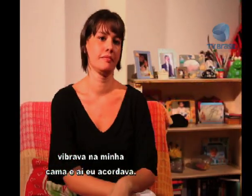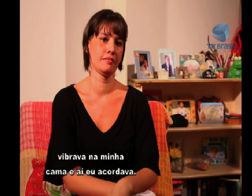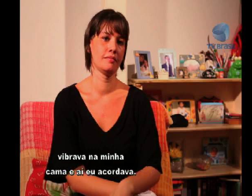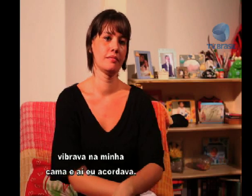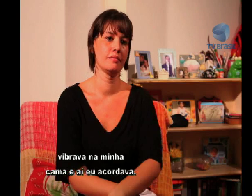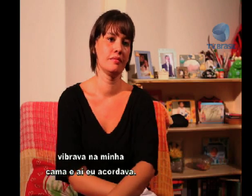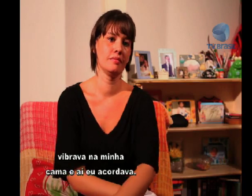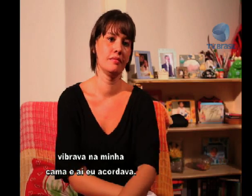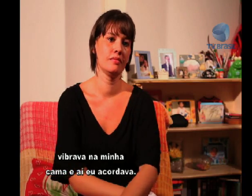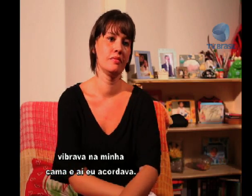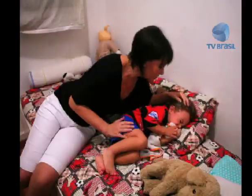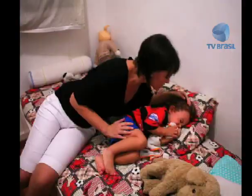aí eu acordava.